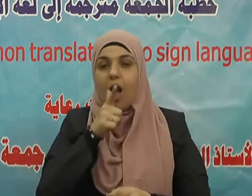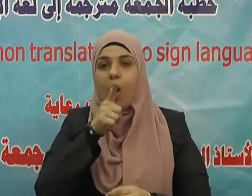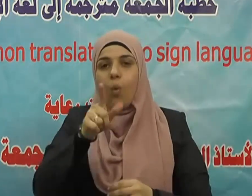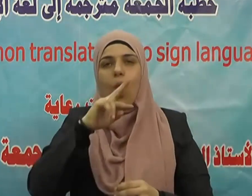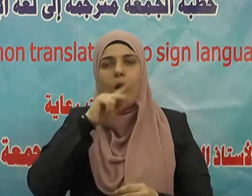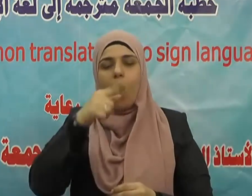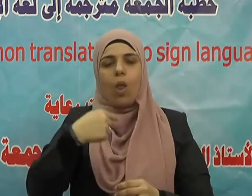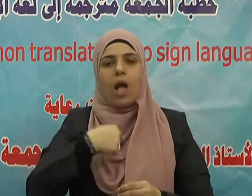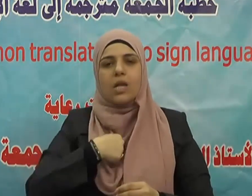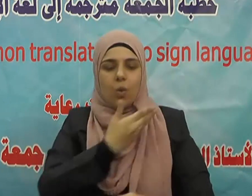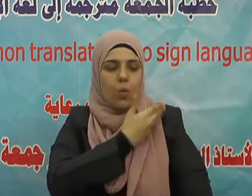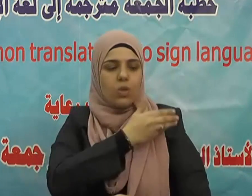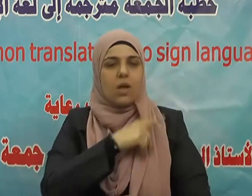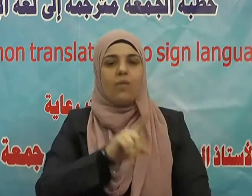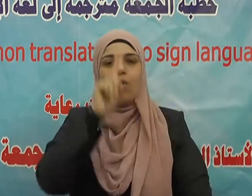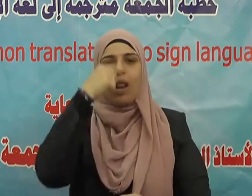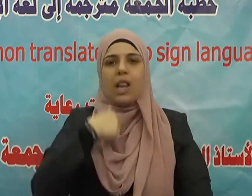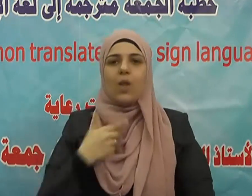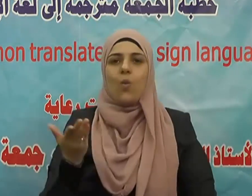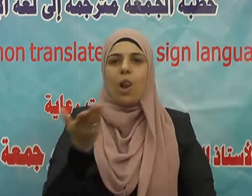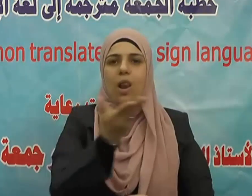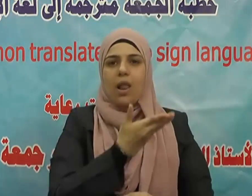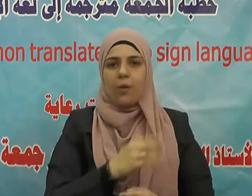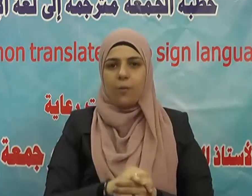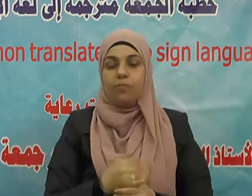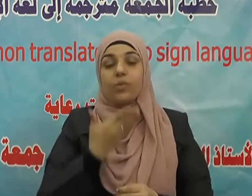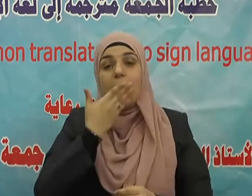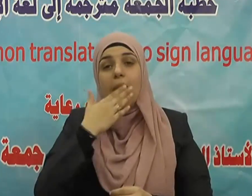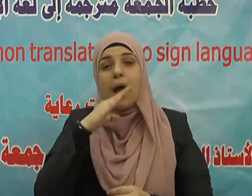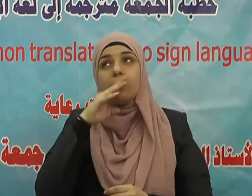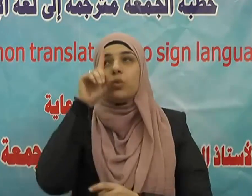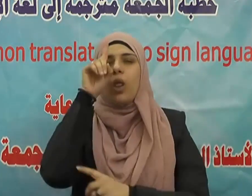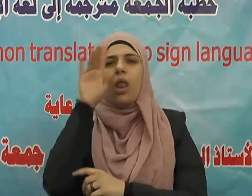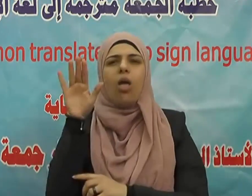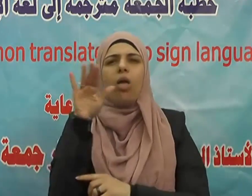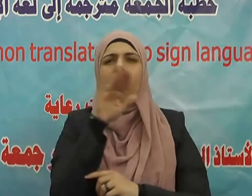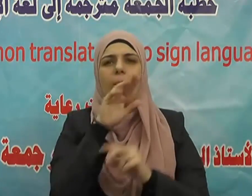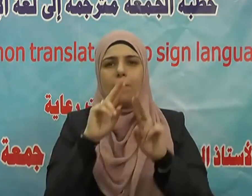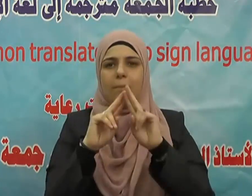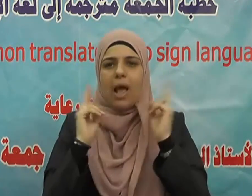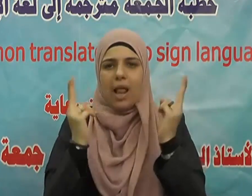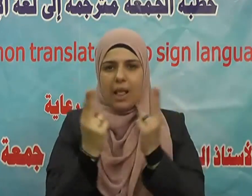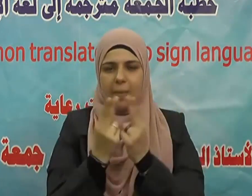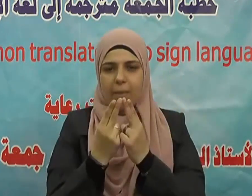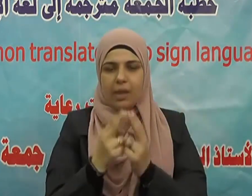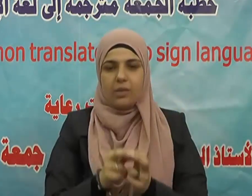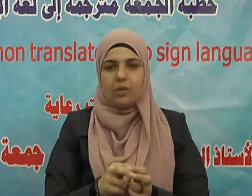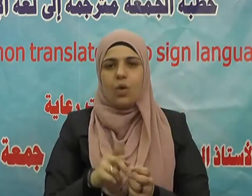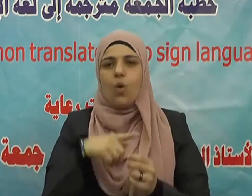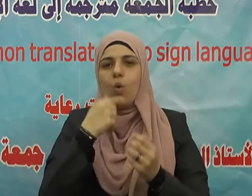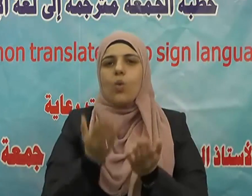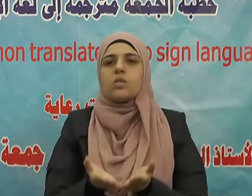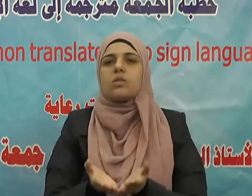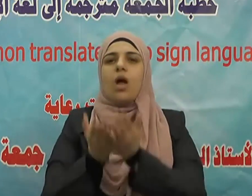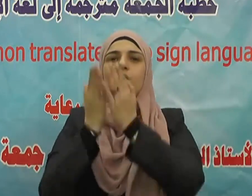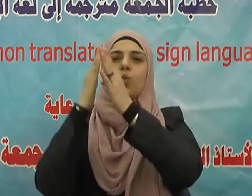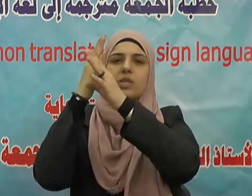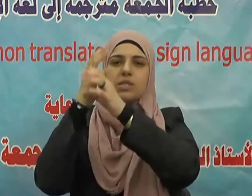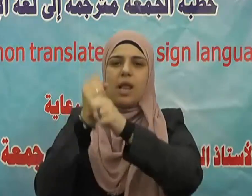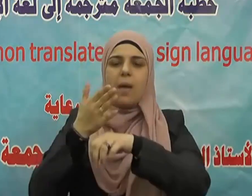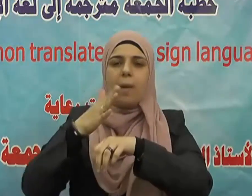ذكر عبد الله بن مسعود عند علي فذكر من فضله ثم قال